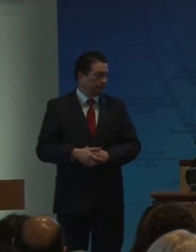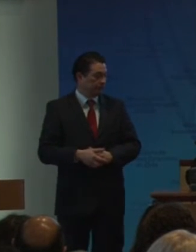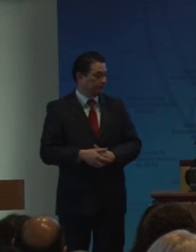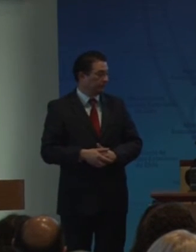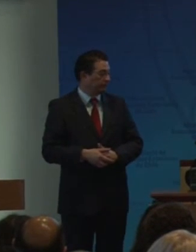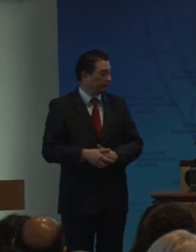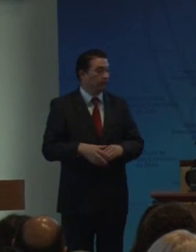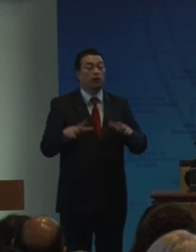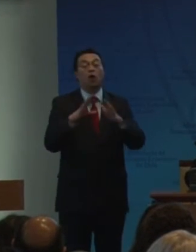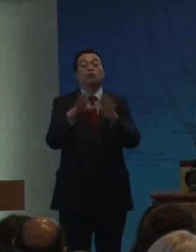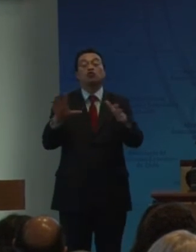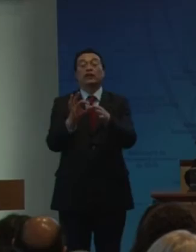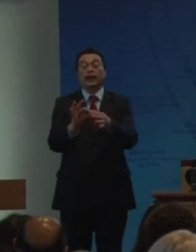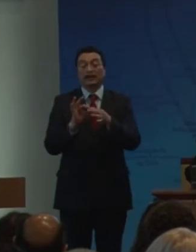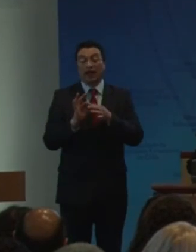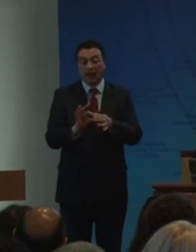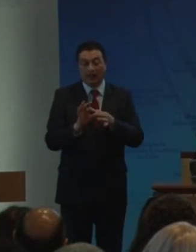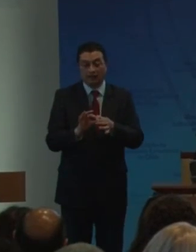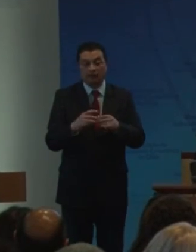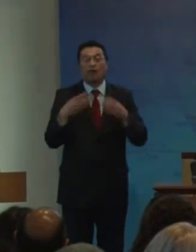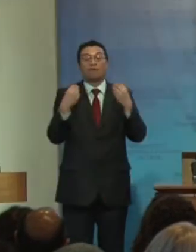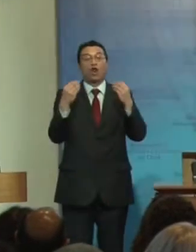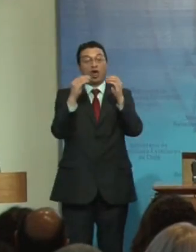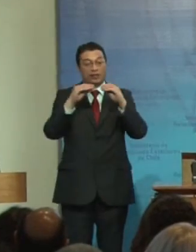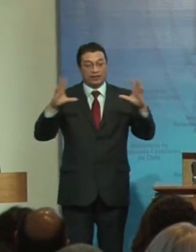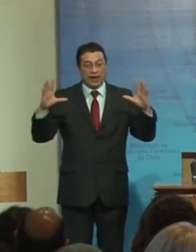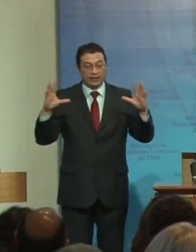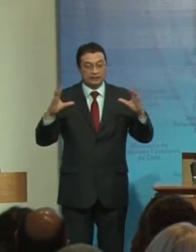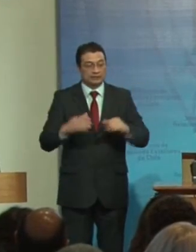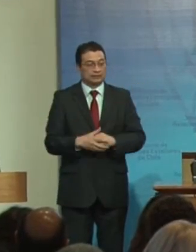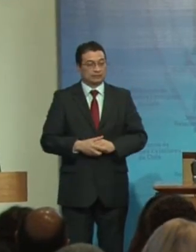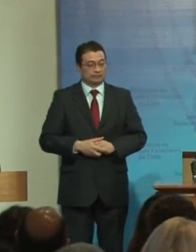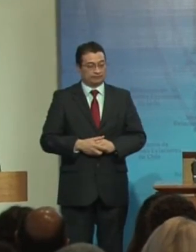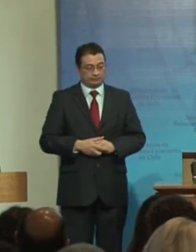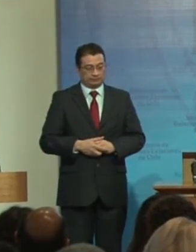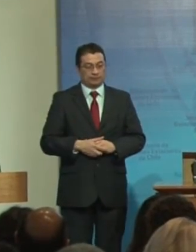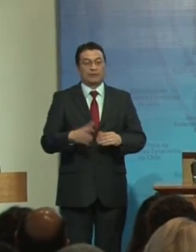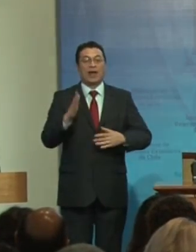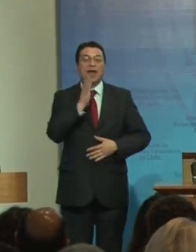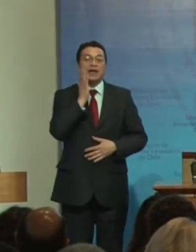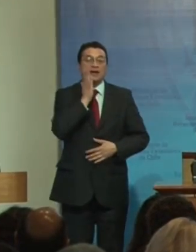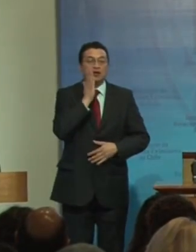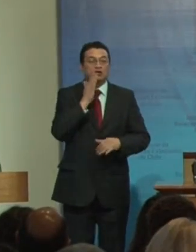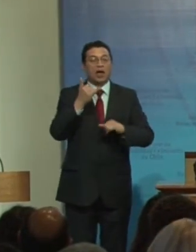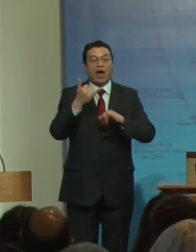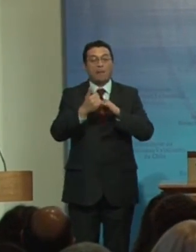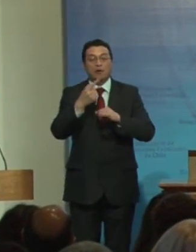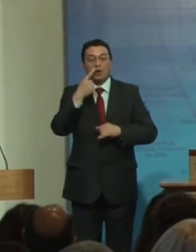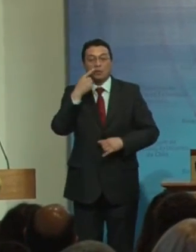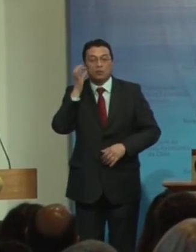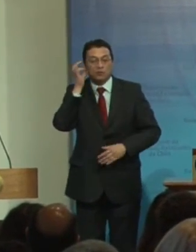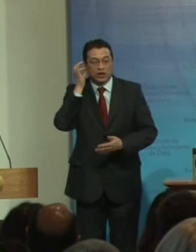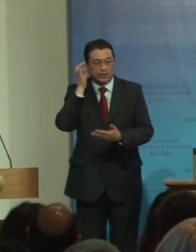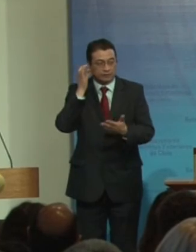Muchas gracias Buenos días Queridos amigos Y amigas